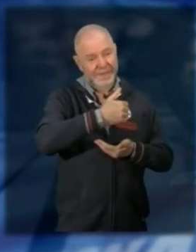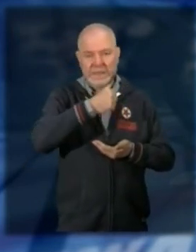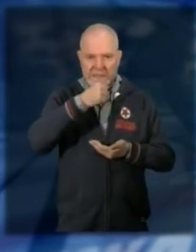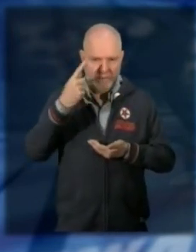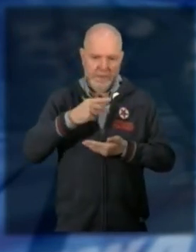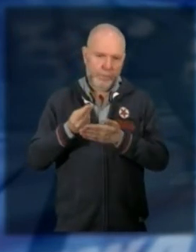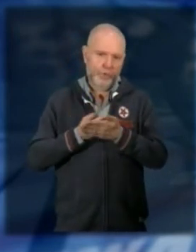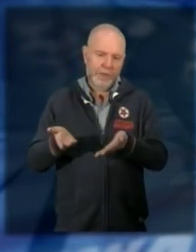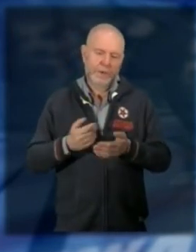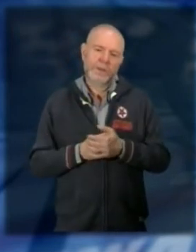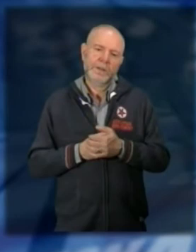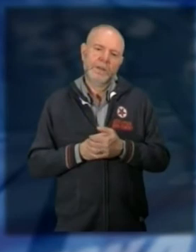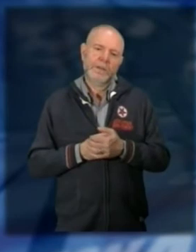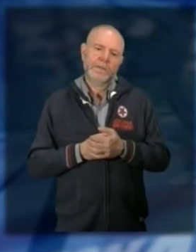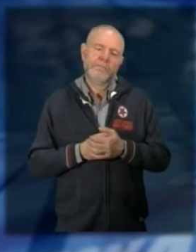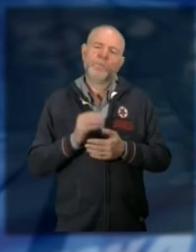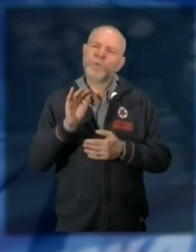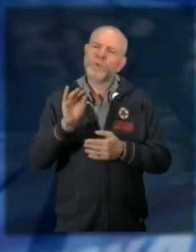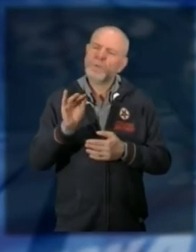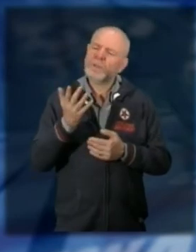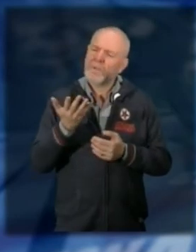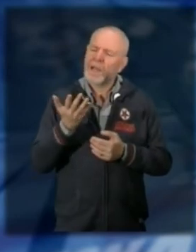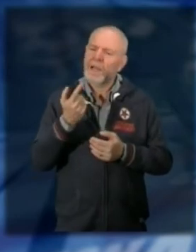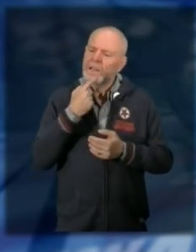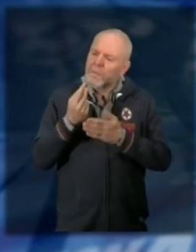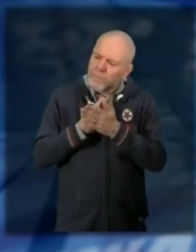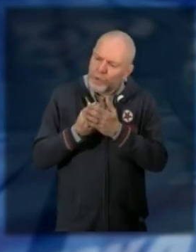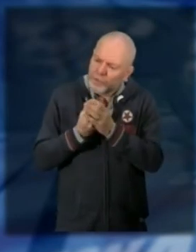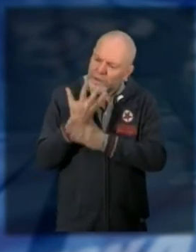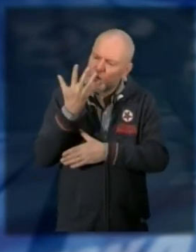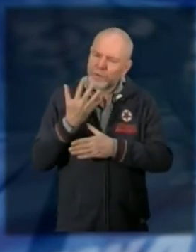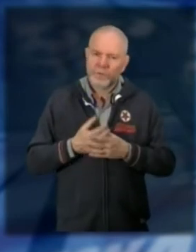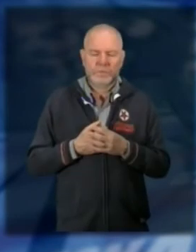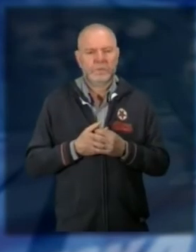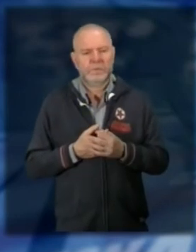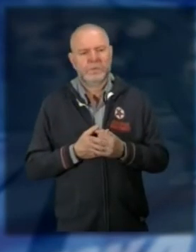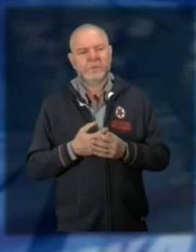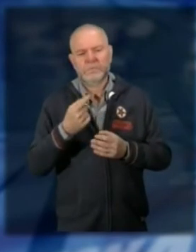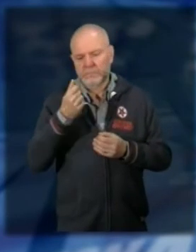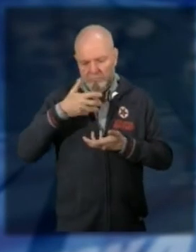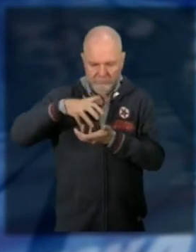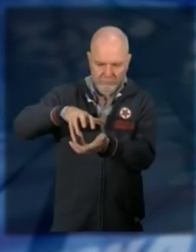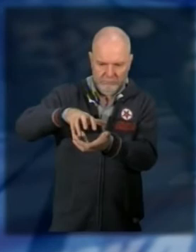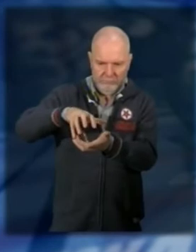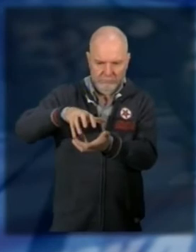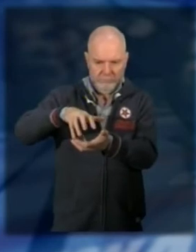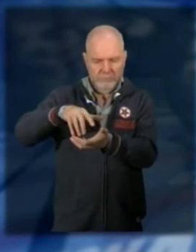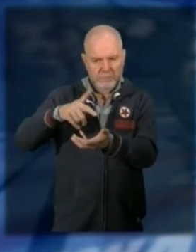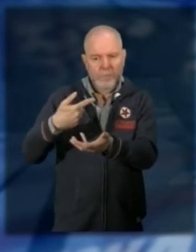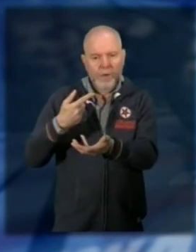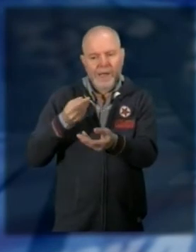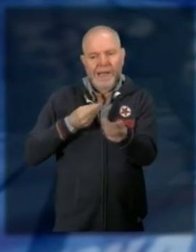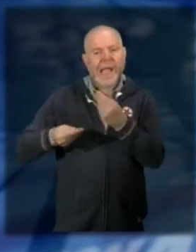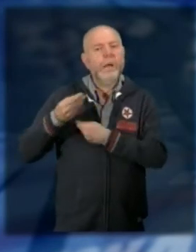a questo progetto chi partecipa a questo progetto a questa raccolta di fondi mettendoci insomma inviando del denaro che cose